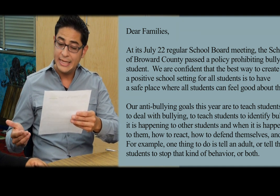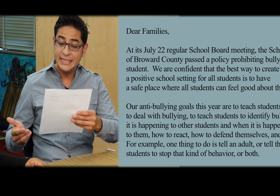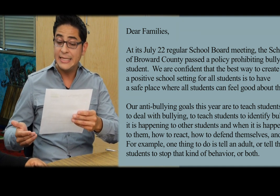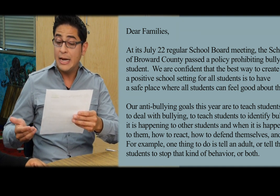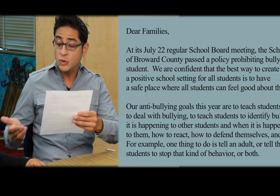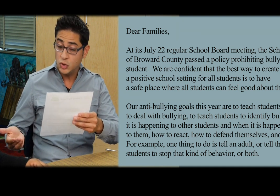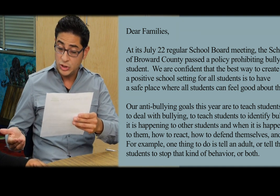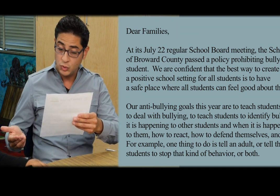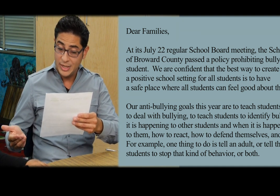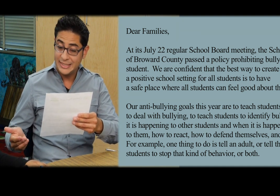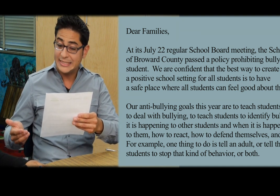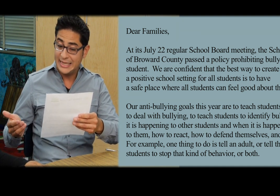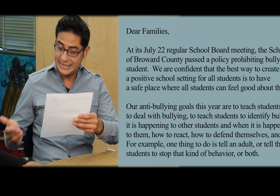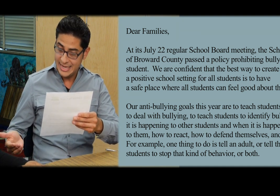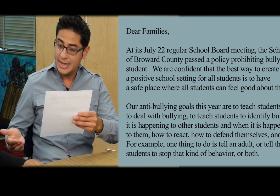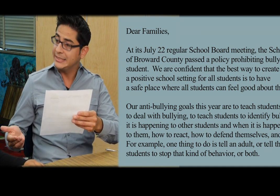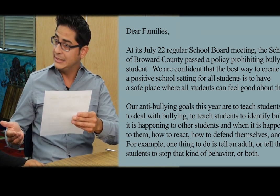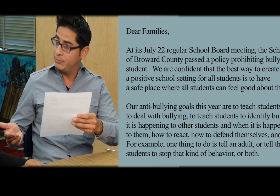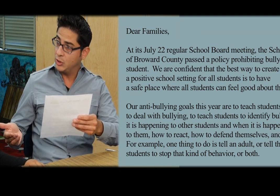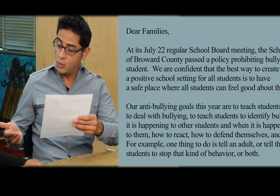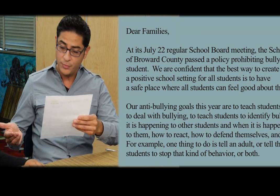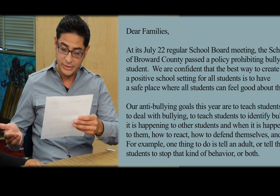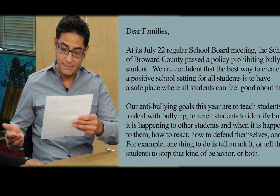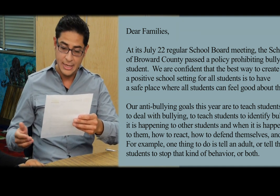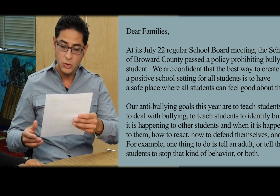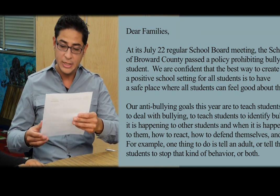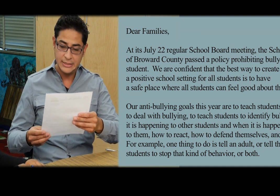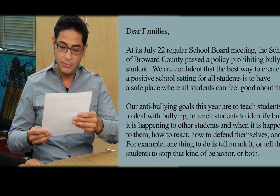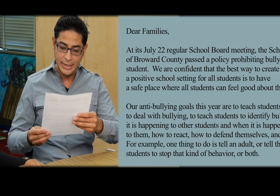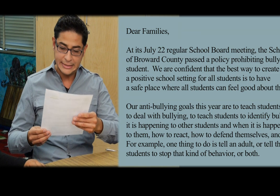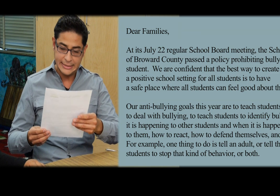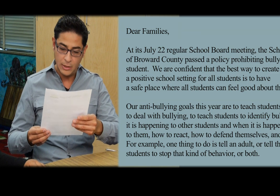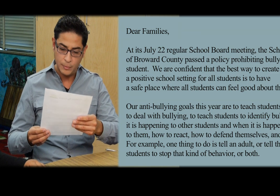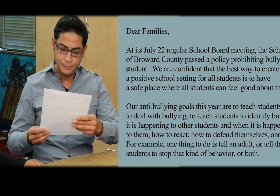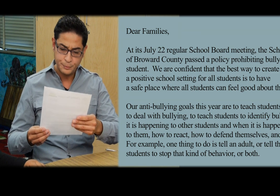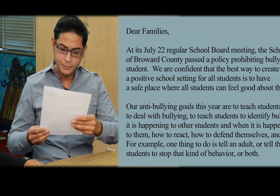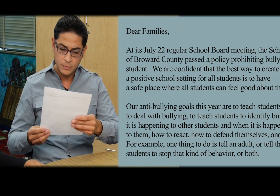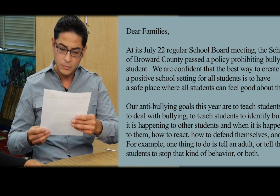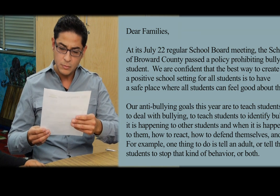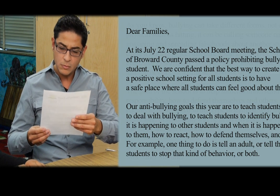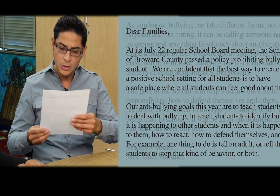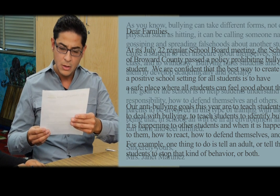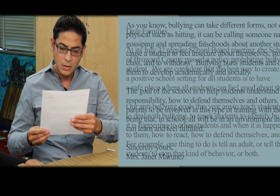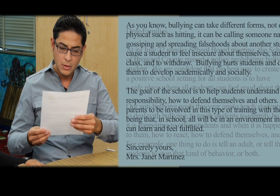decirle a los otros estudiantes que detengan ese tipo de comportamiento y así por el estilo